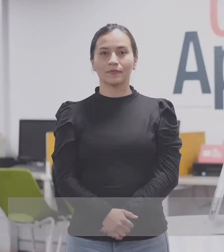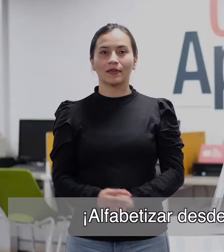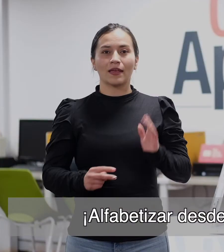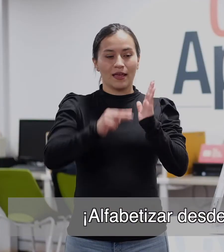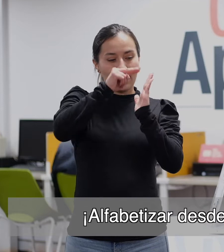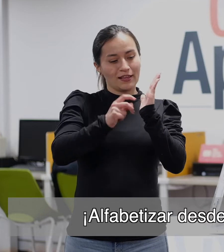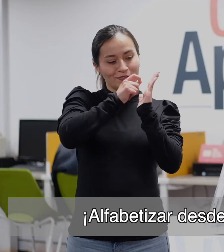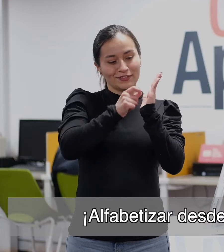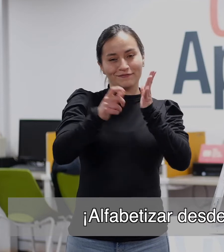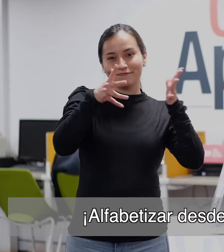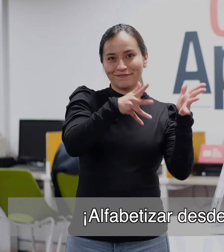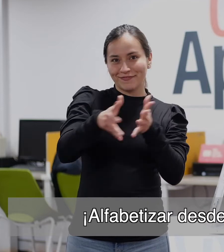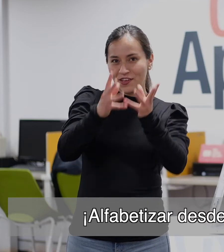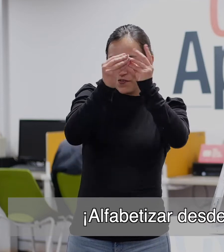Alfabetizar desde la diferencia